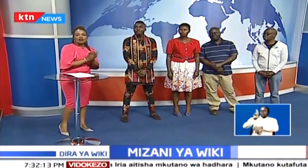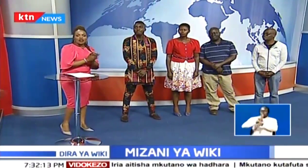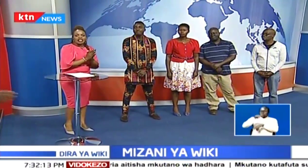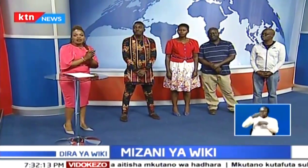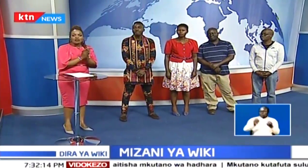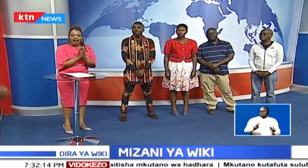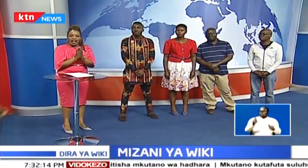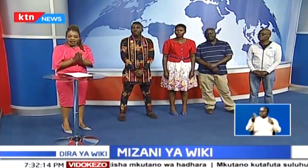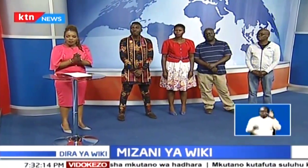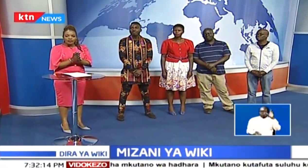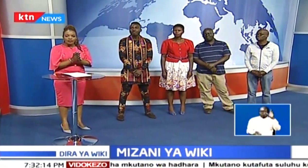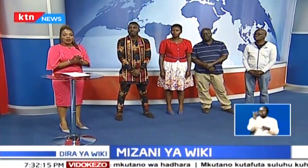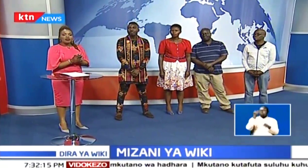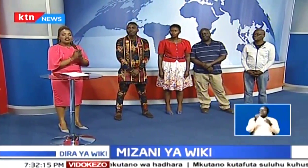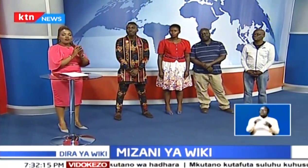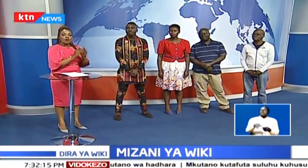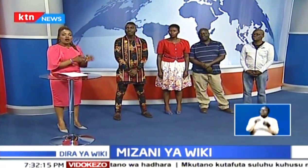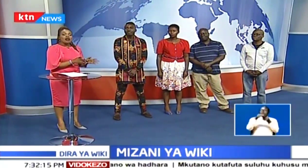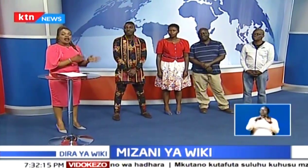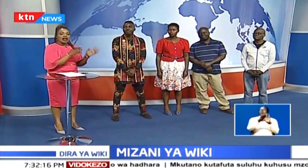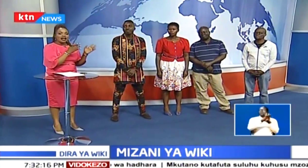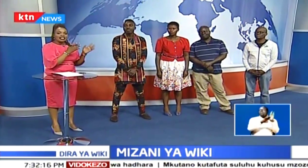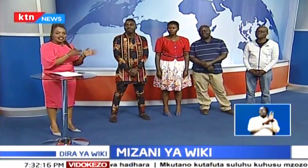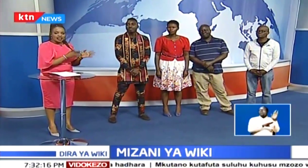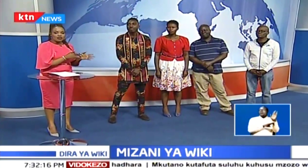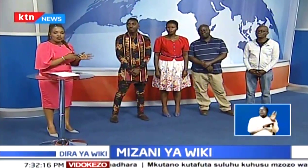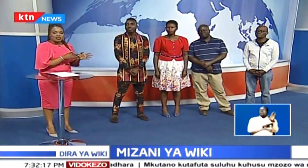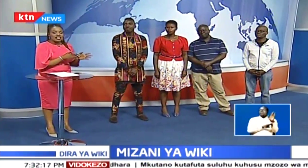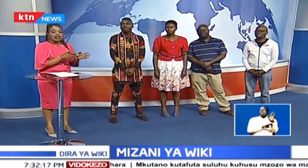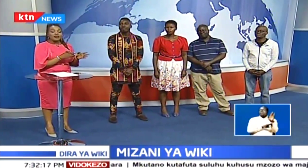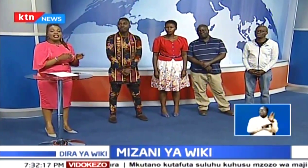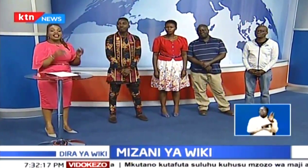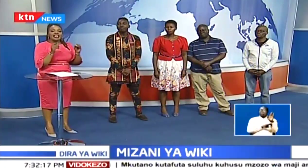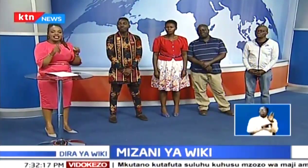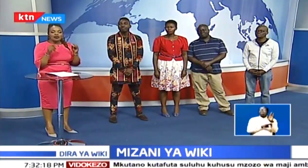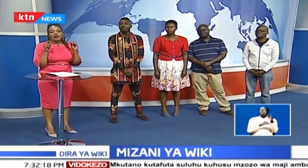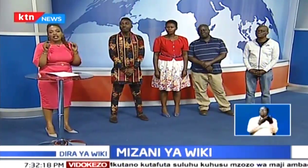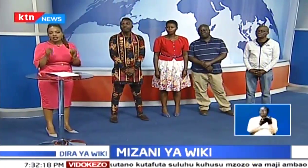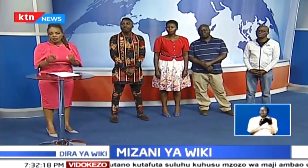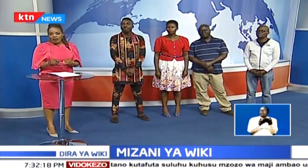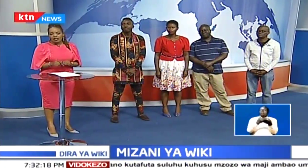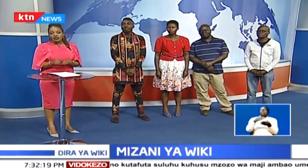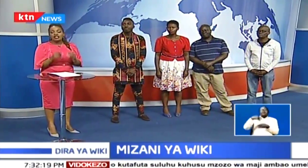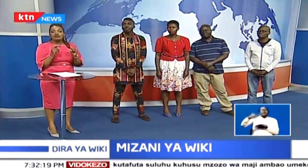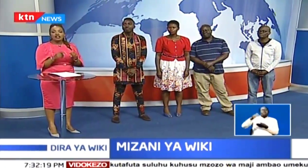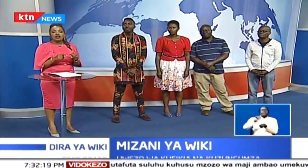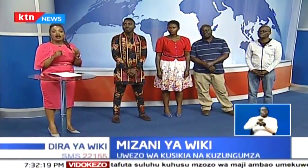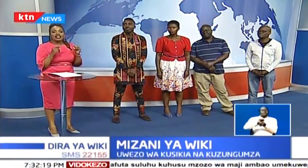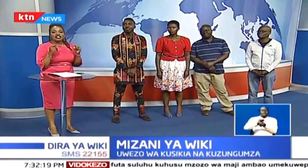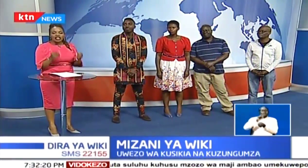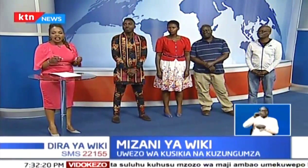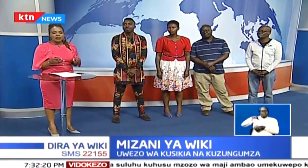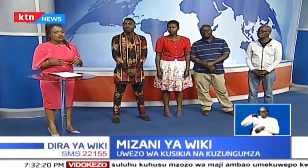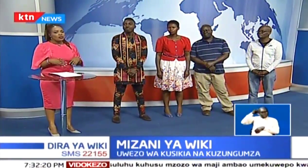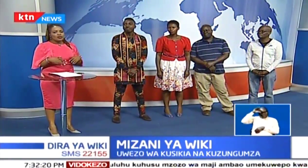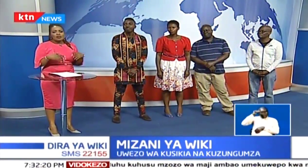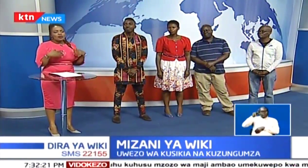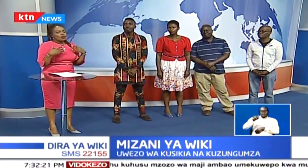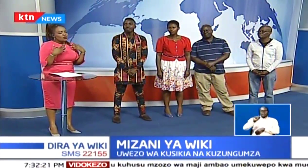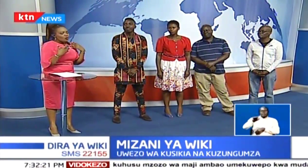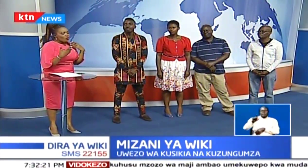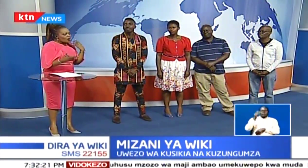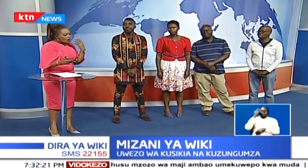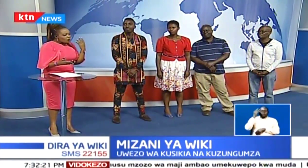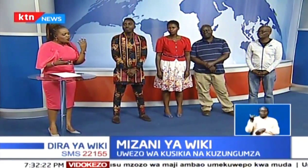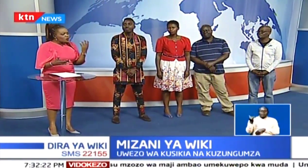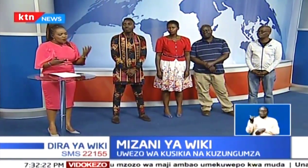sahiku zindua sehemu maalu ambayo itakuwa katika sehemu yetu ya mizani ya wiki. Kila siku ya ijumaa tunajifunza luga ya ishara. Kwa